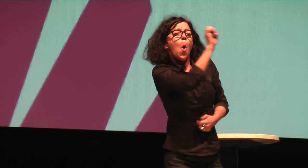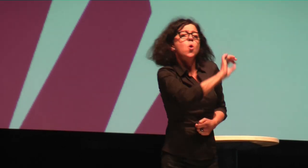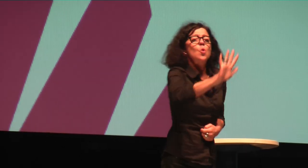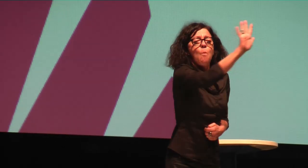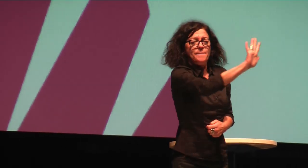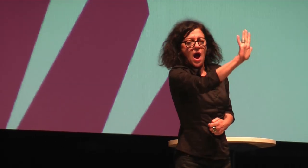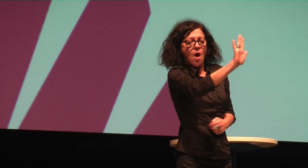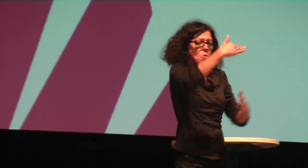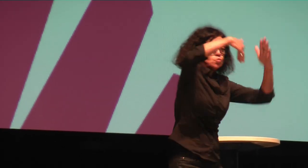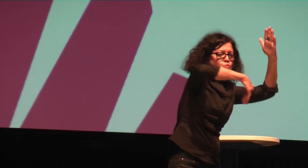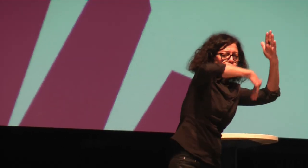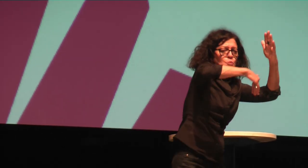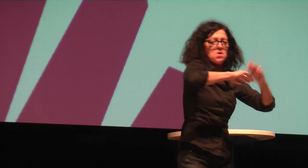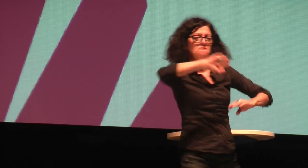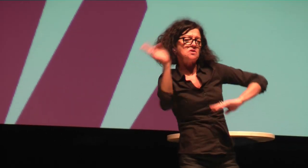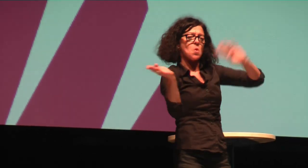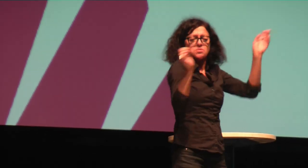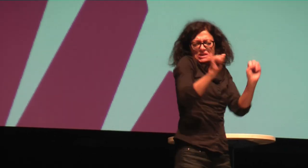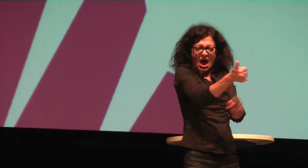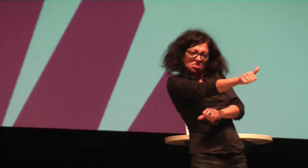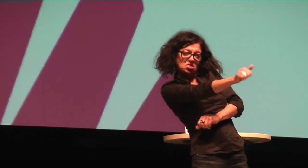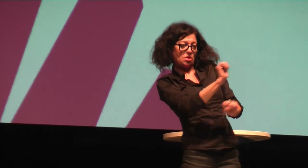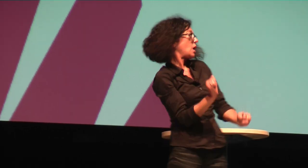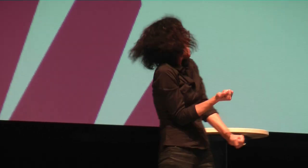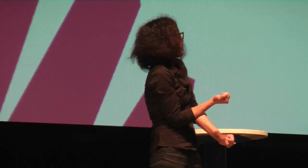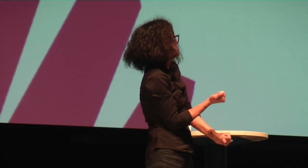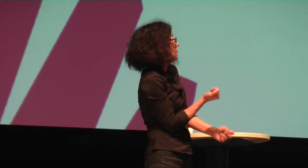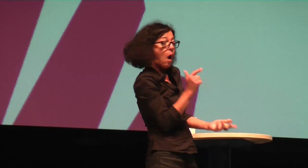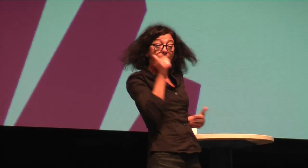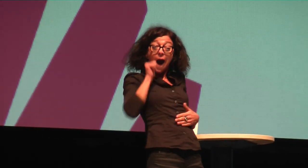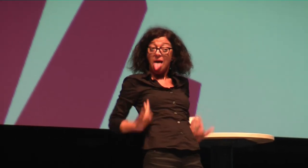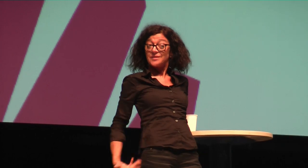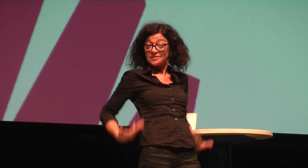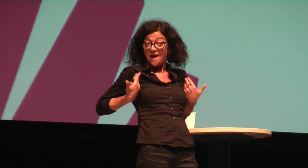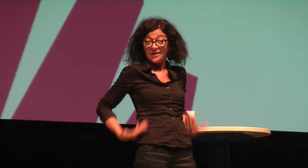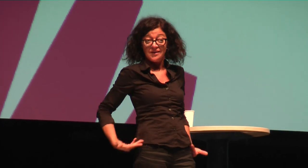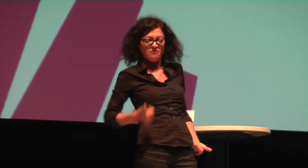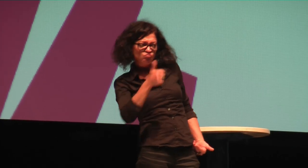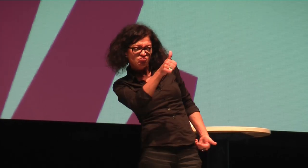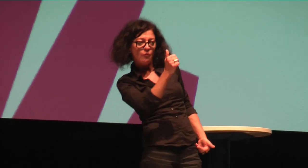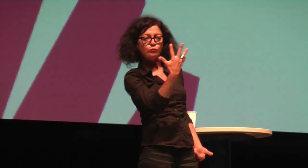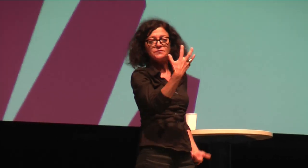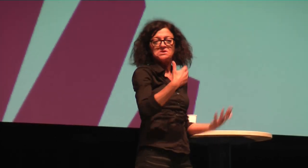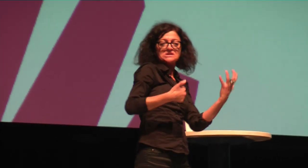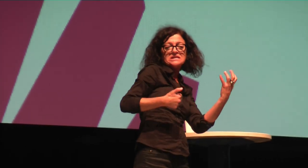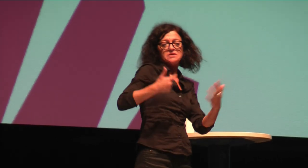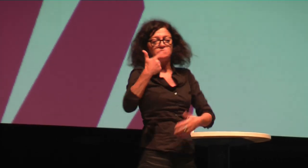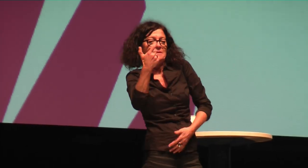ich komme, sieht man auch. Komme ich aus Europa, vielleicht aus Südeuropa? Man kann es häufig einschätzen. Auch mein Alter kann man